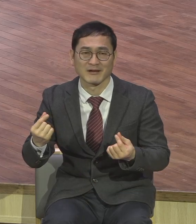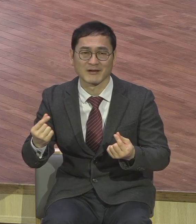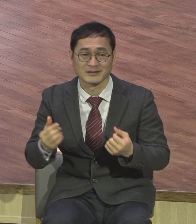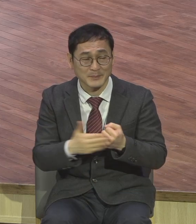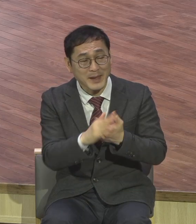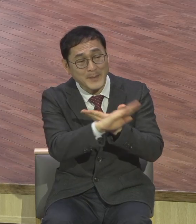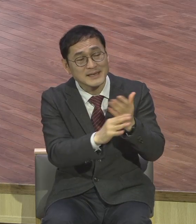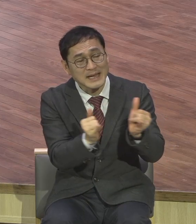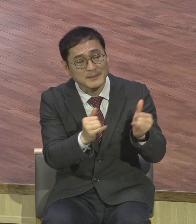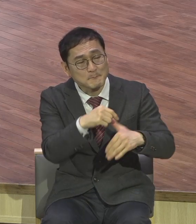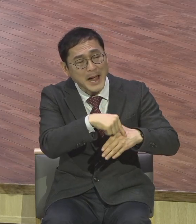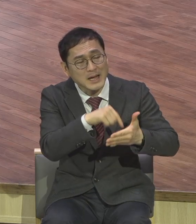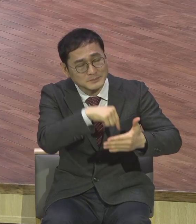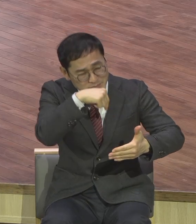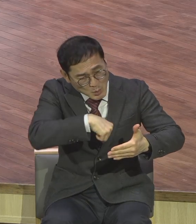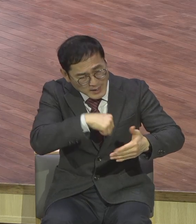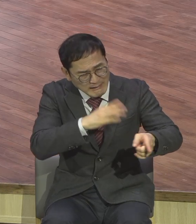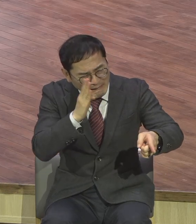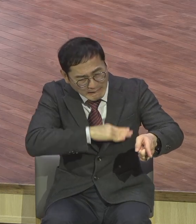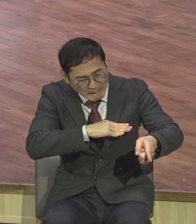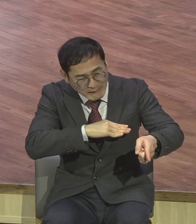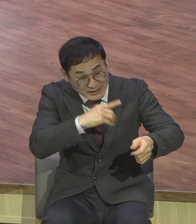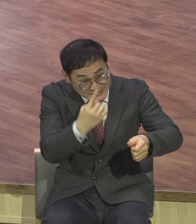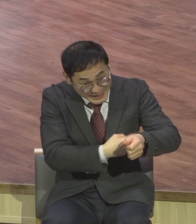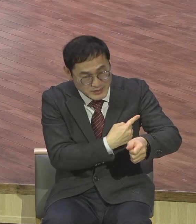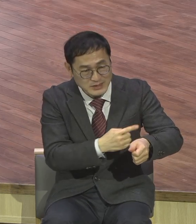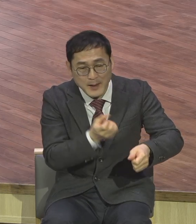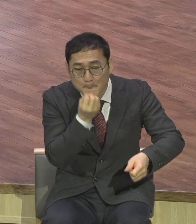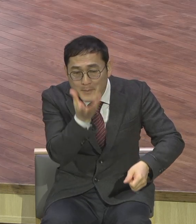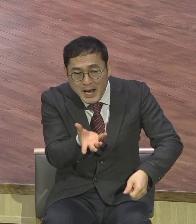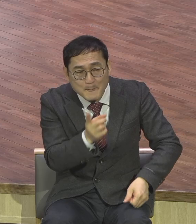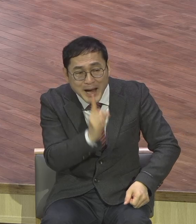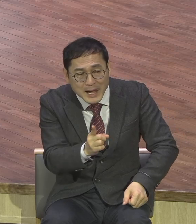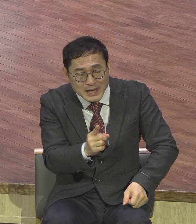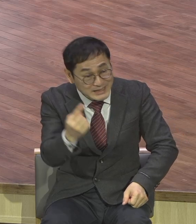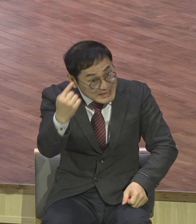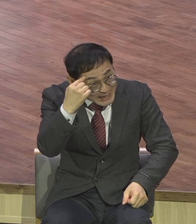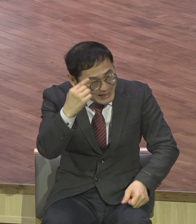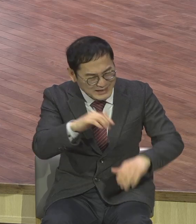가득하니 악한 생각 악한 말이 나올 수밖에 없다는 것입니다